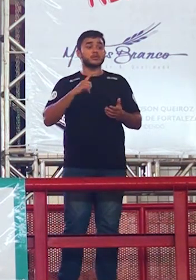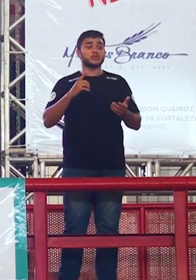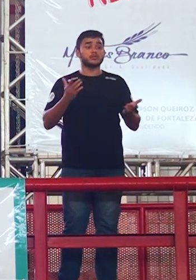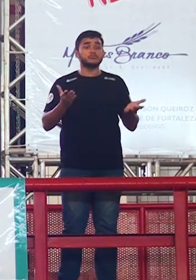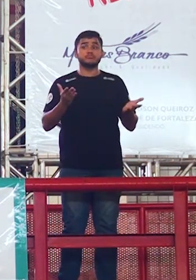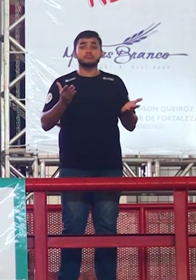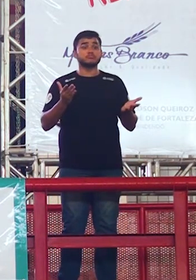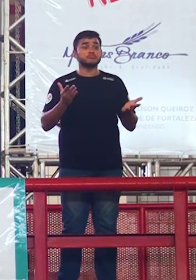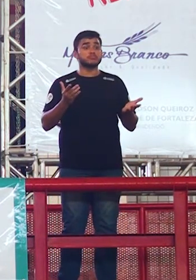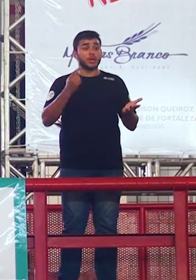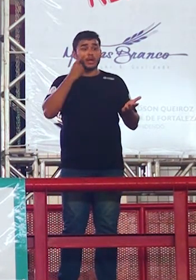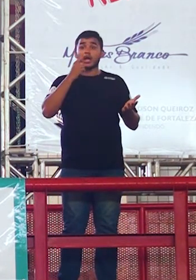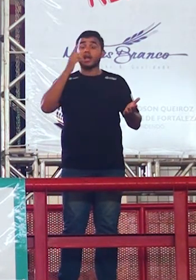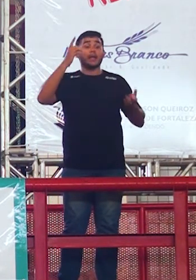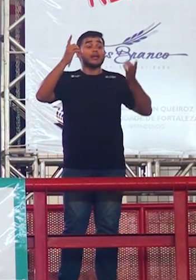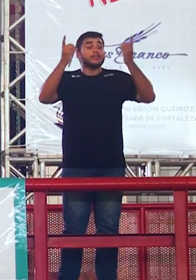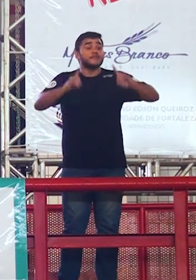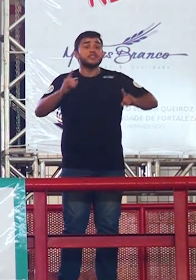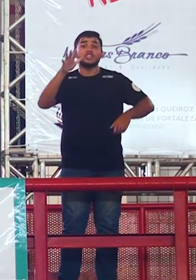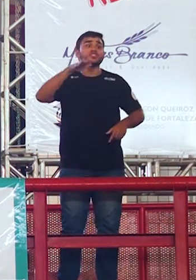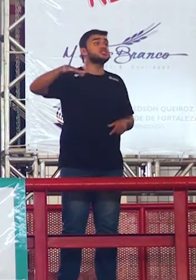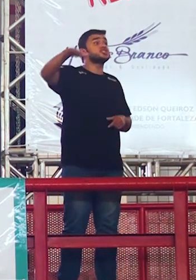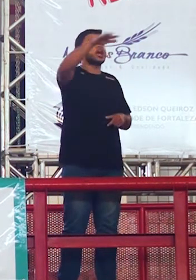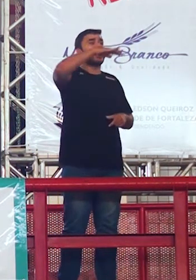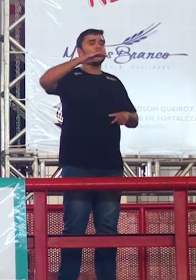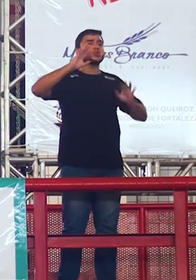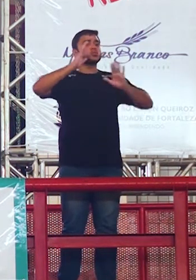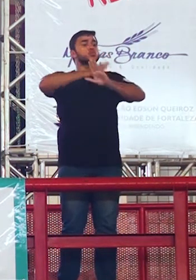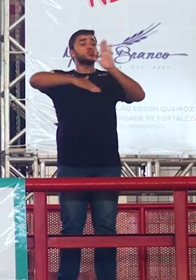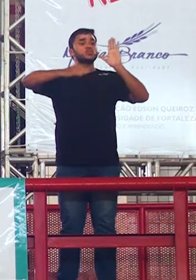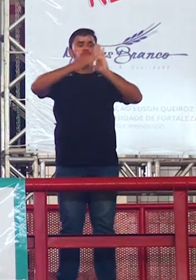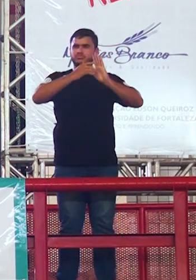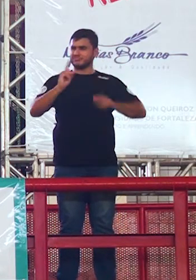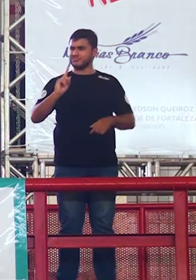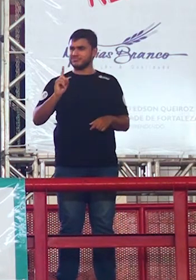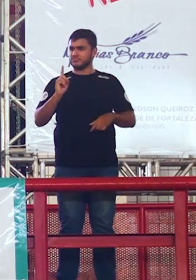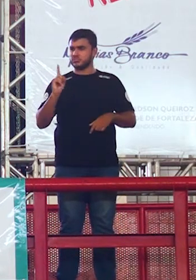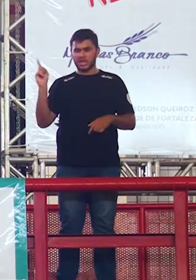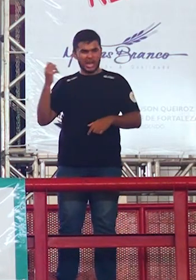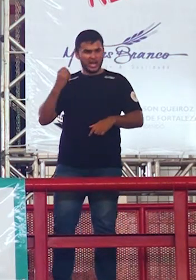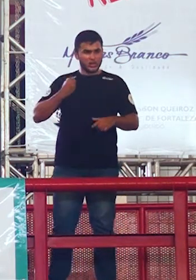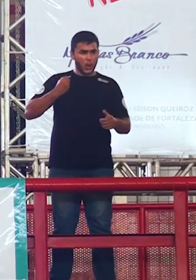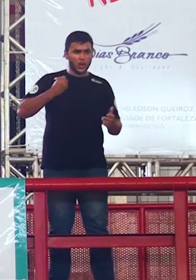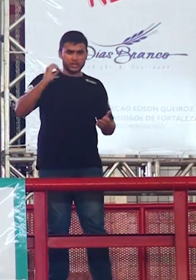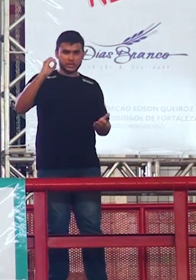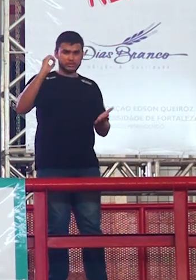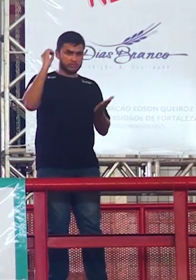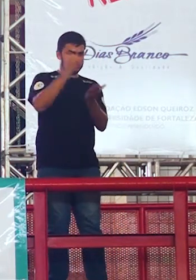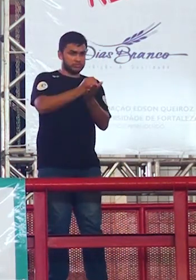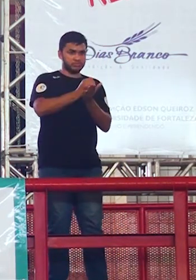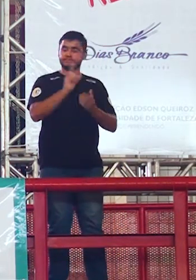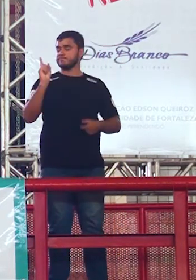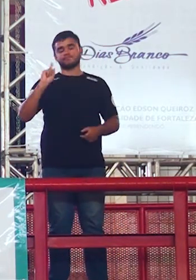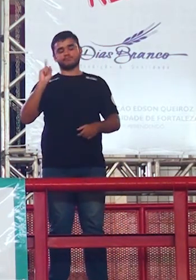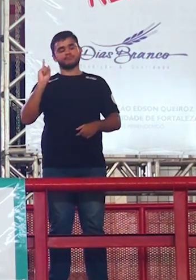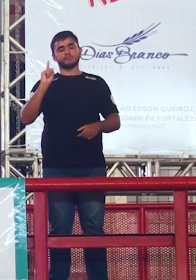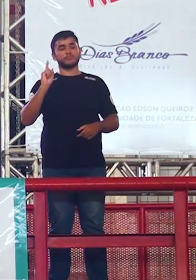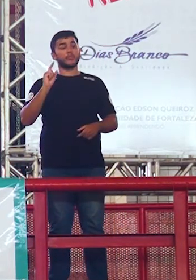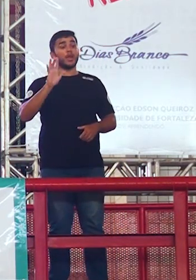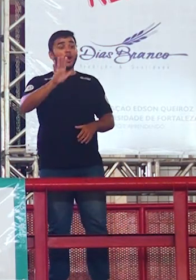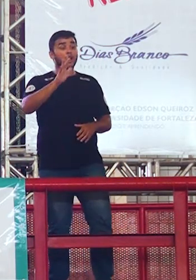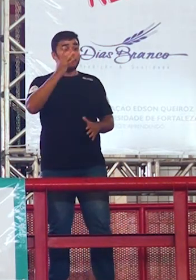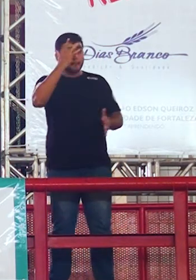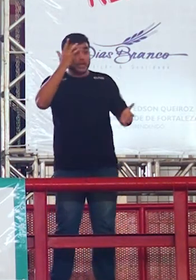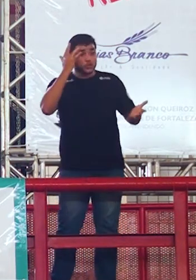deficientes de forma geral já é caso de zerar Dionísio não a banca os